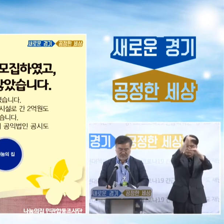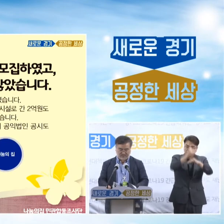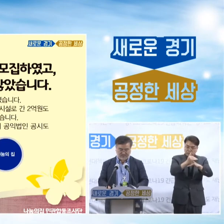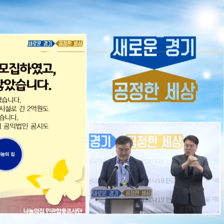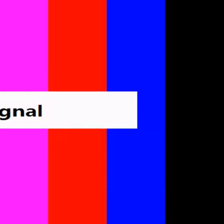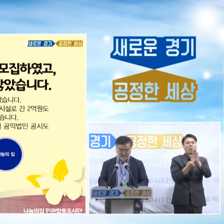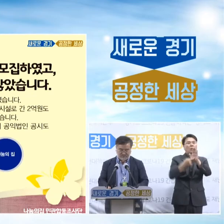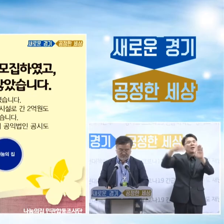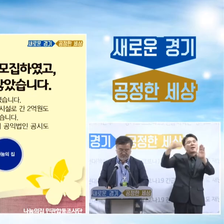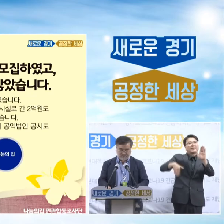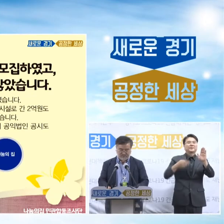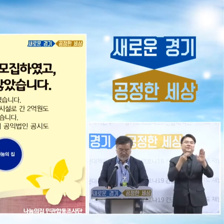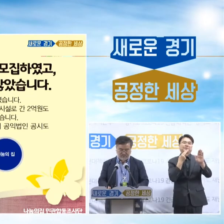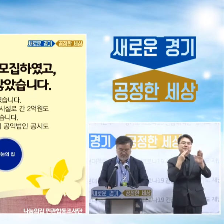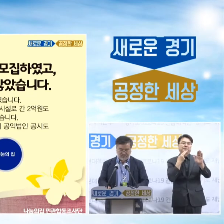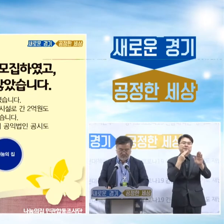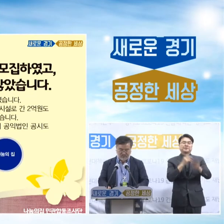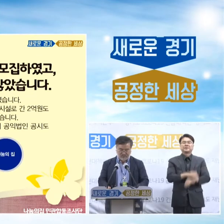않았습니다.